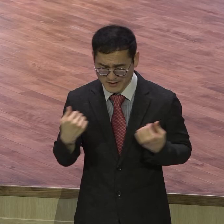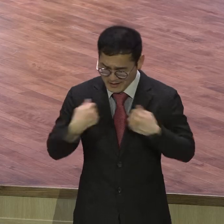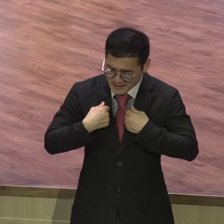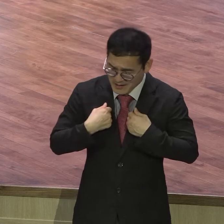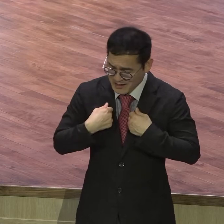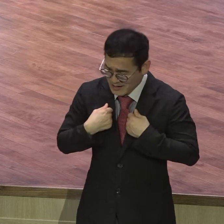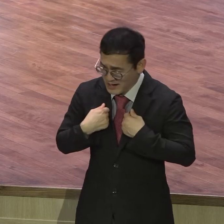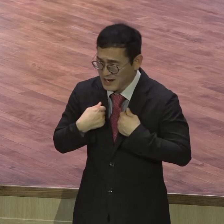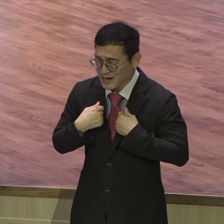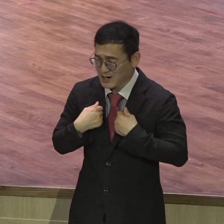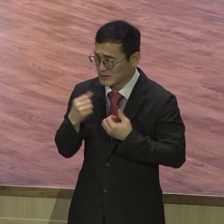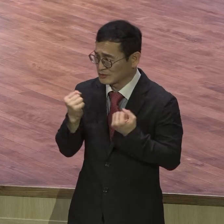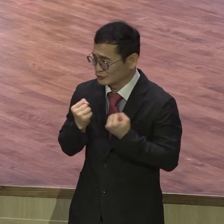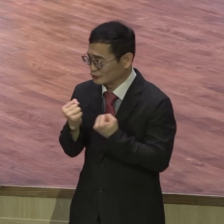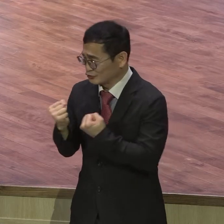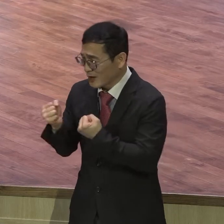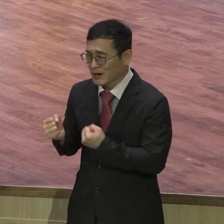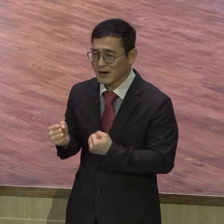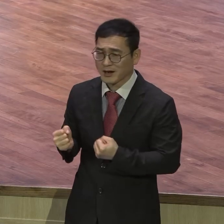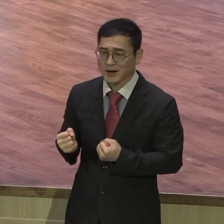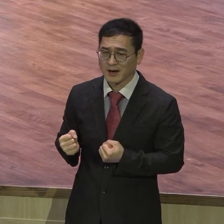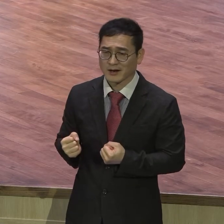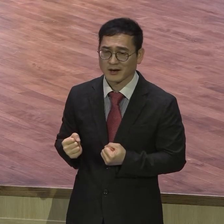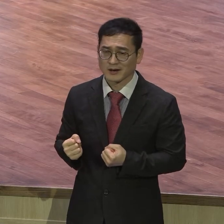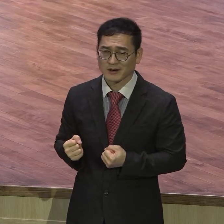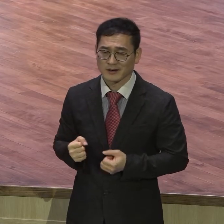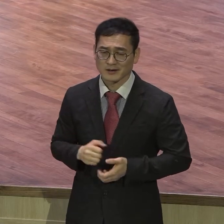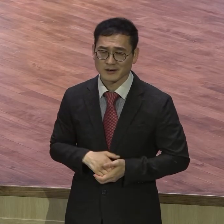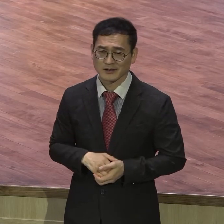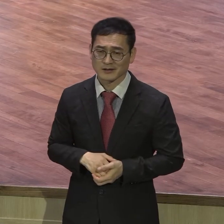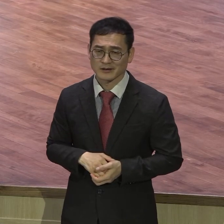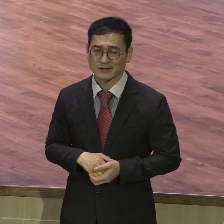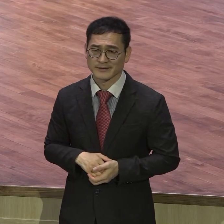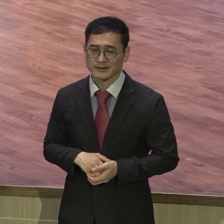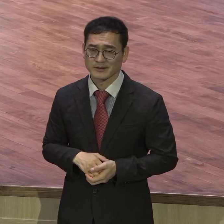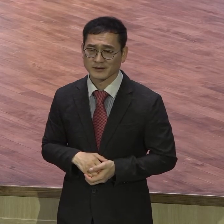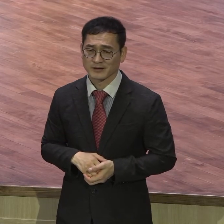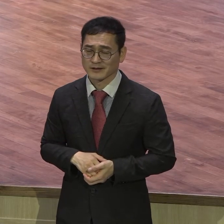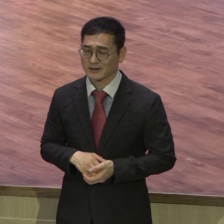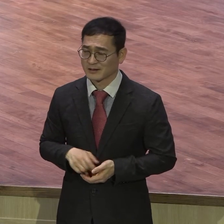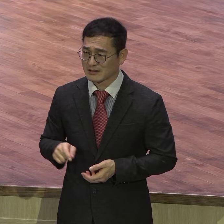편한 거 편한 거 찾다가요 여러분 어느 날 요절해요 정말 영적으로 정신 번쩍 차려야 돼요